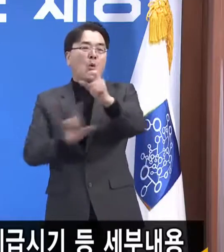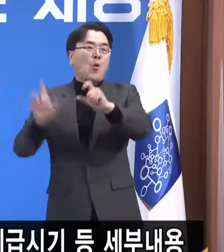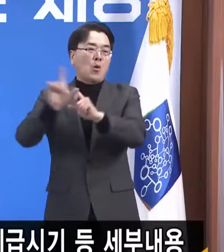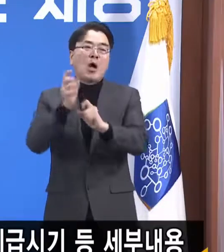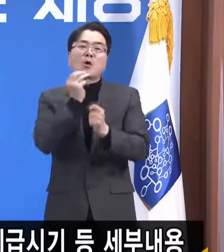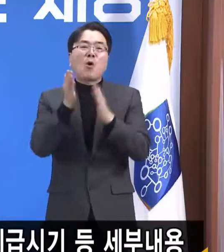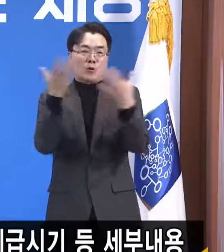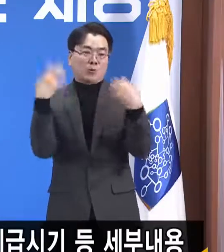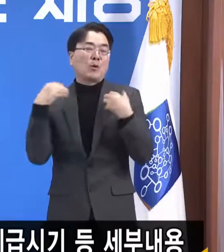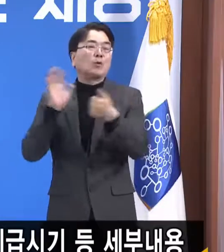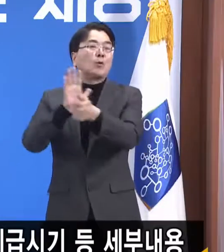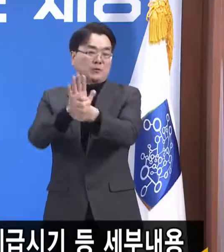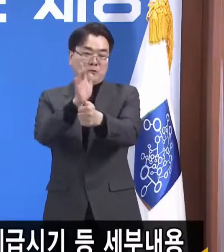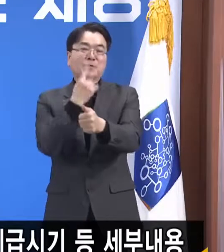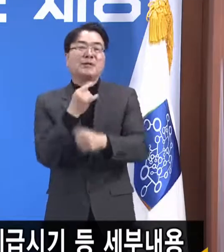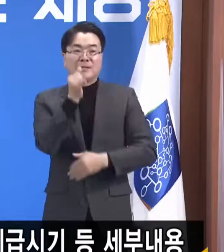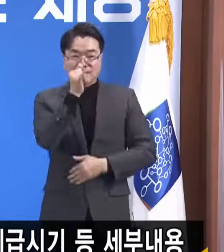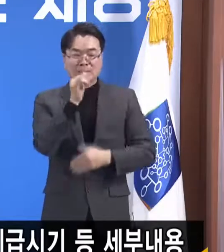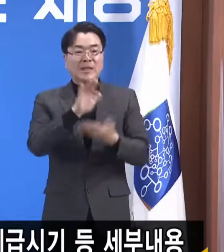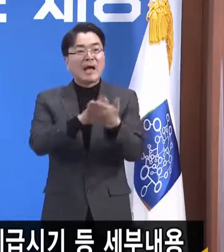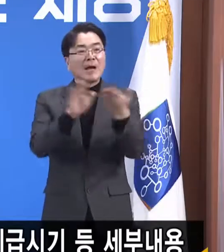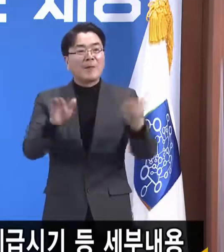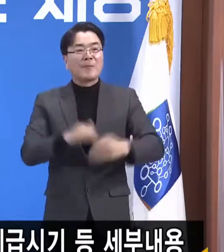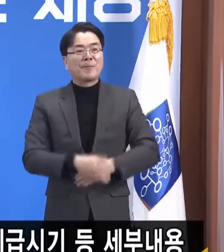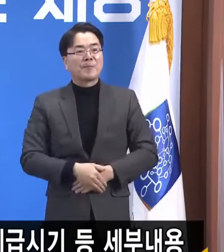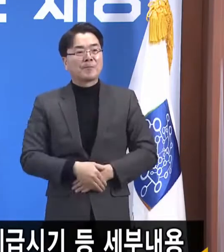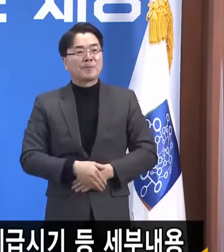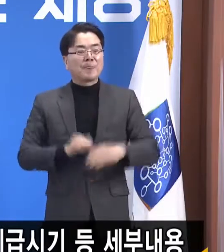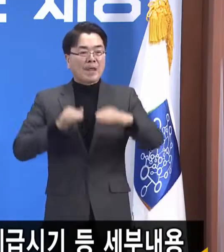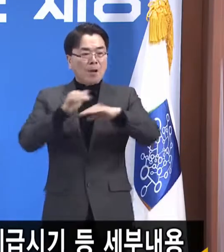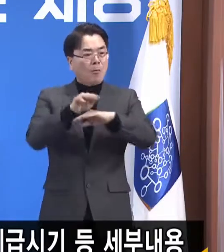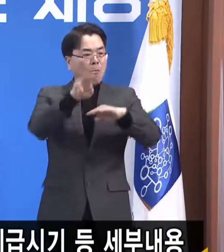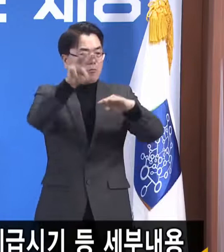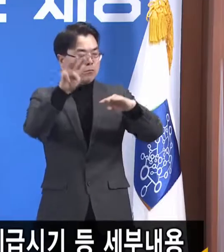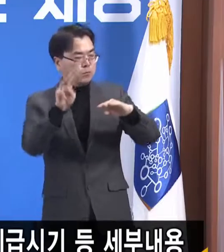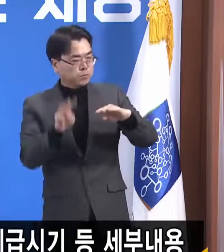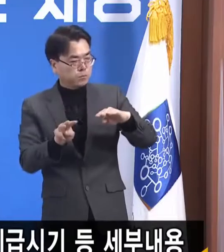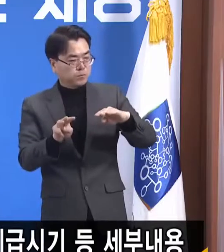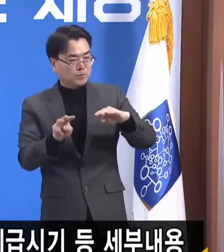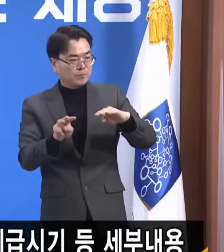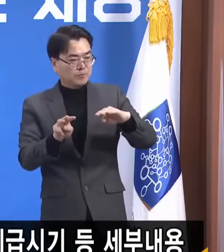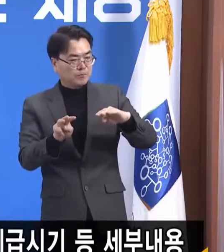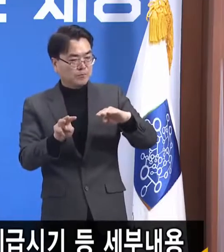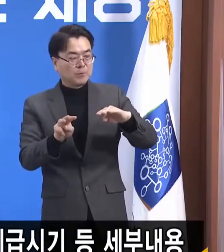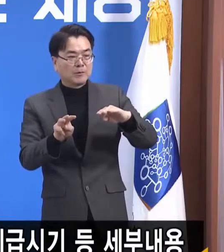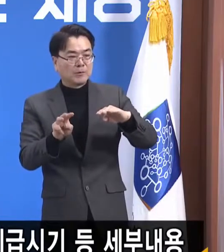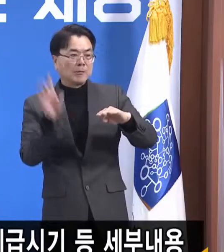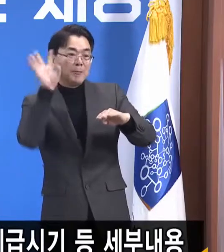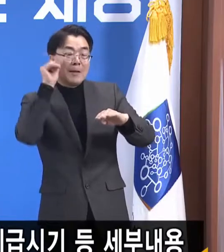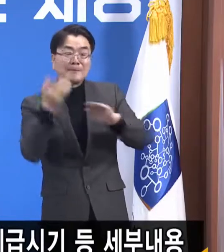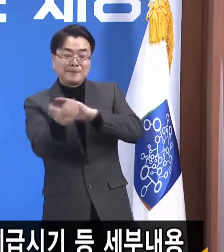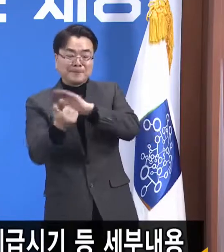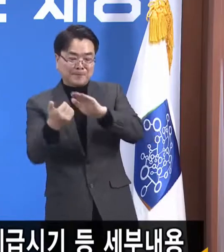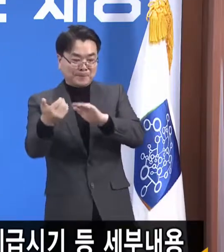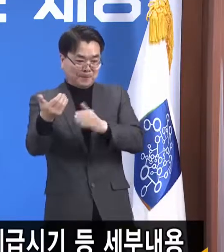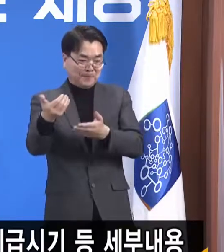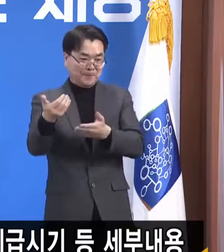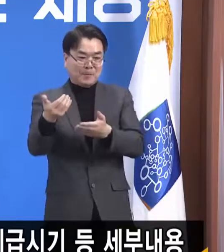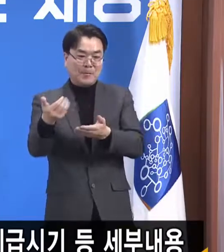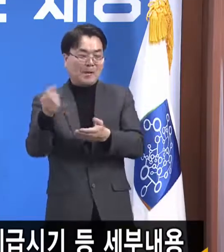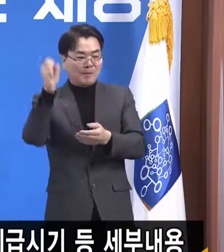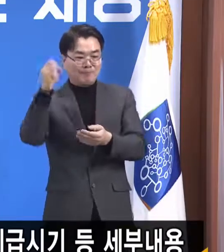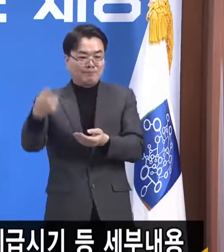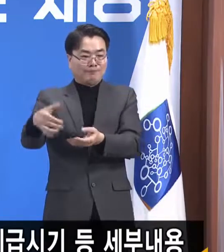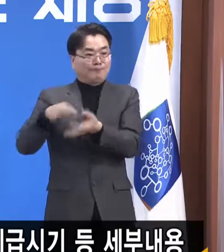이번에 저희가 포천은 며칠 전에 갑자기 저희가 통보를 받았기 때문에 저희가 권고한 사항도